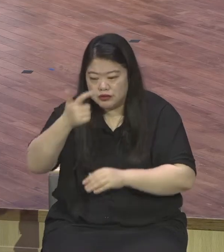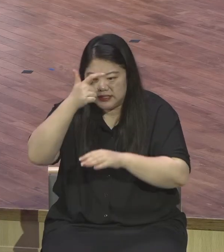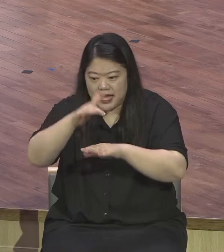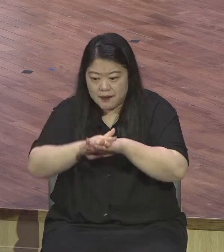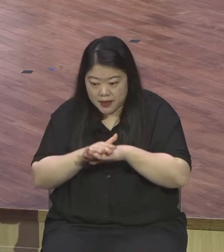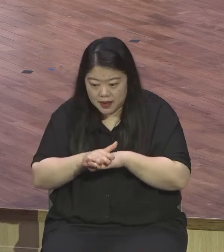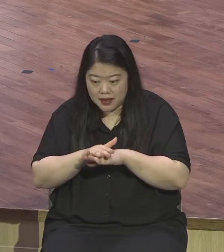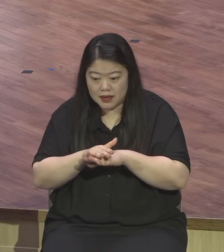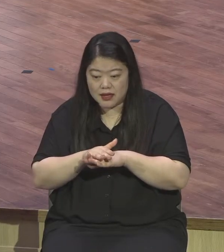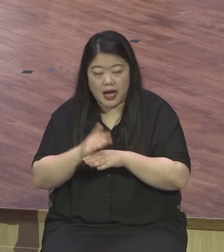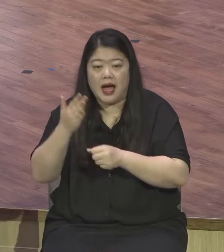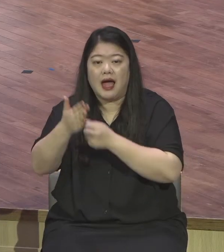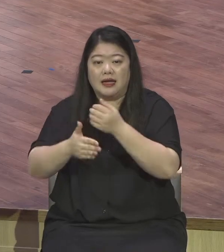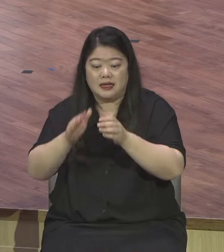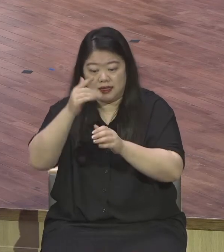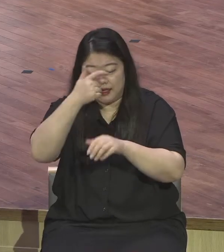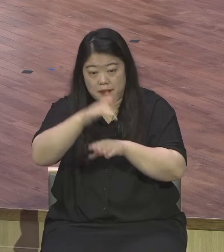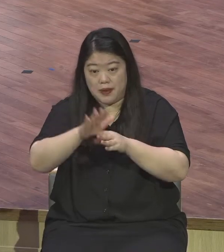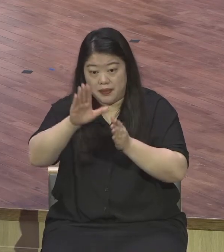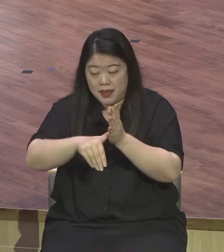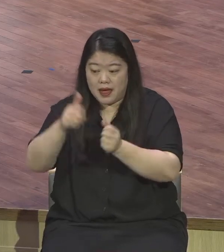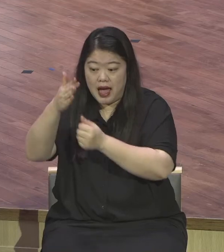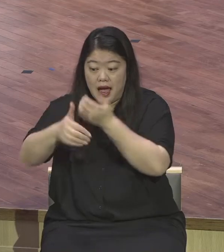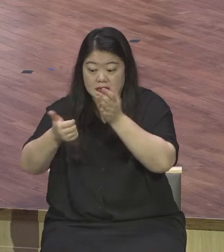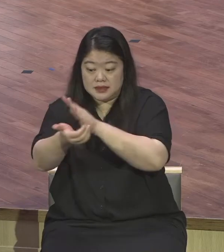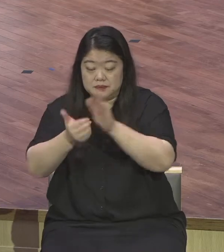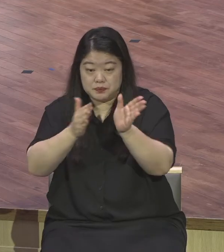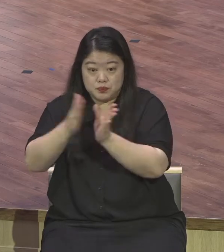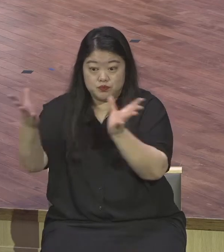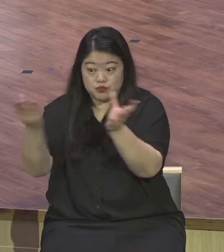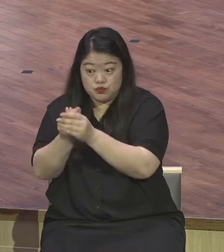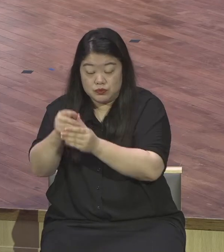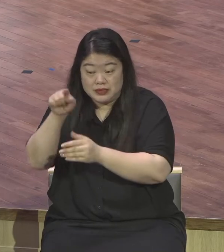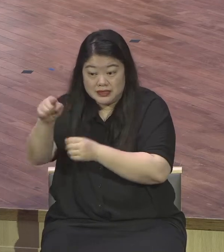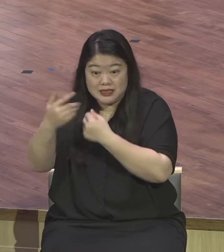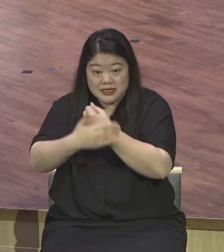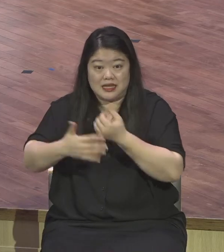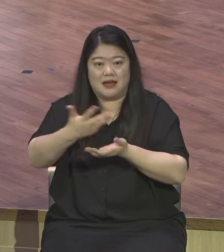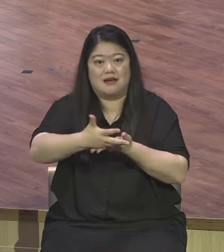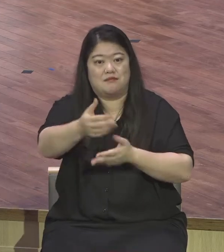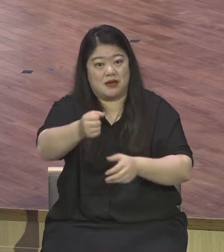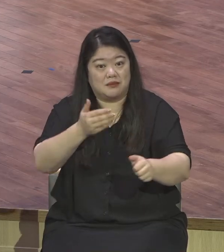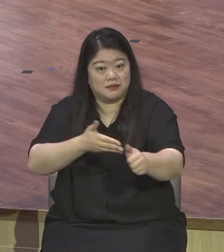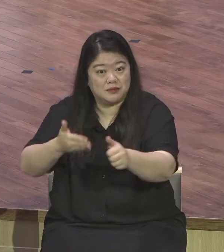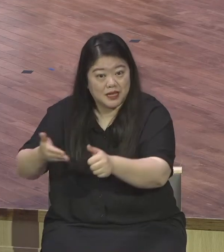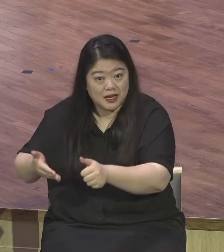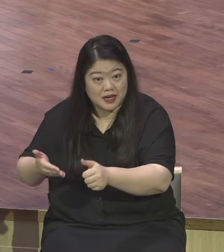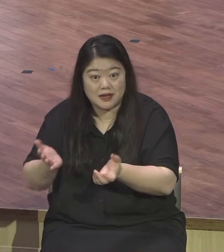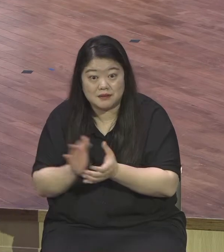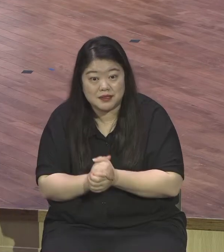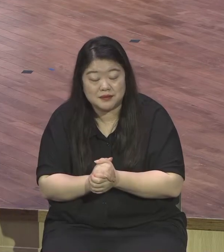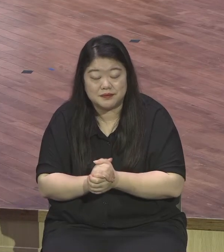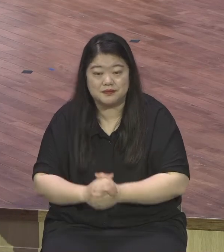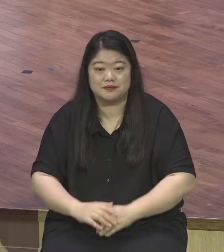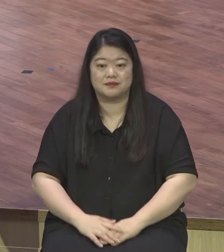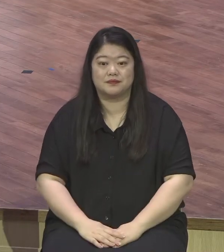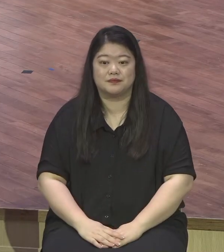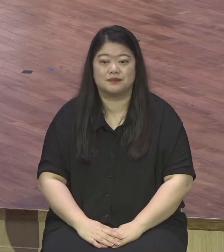모든 축복을 맛보시기를 죄물로 축복합니다 결론입니다 13절 봅니다 내가 진실로 내게를 노니